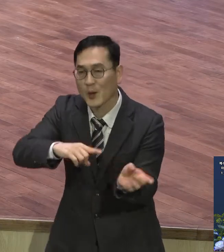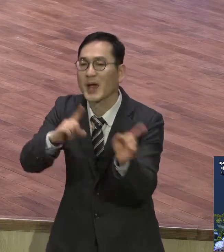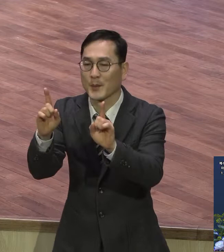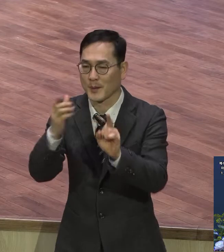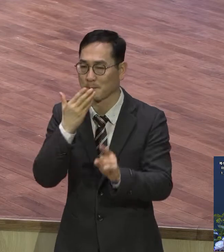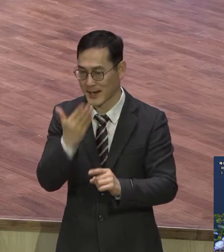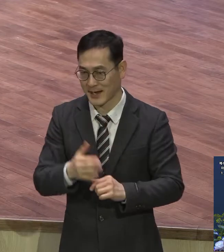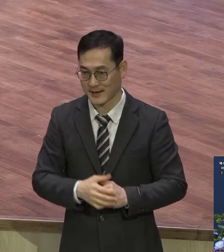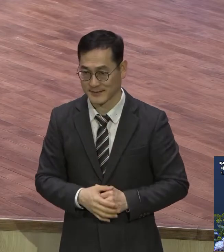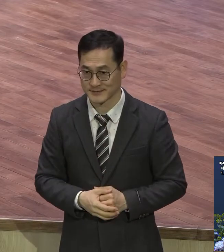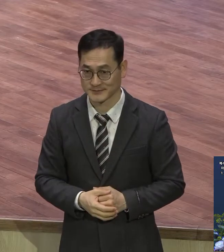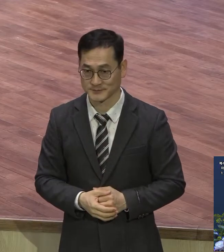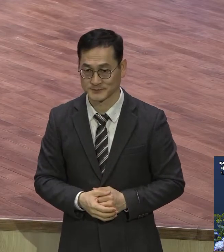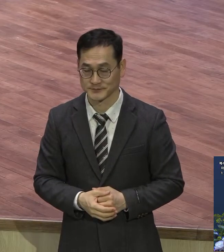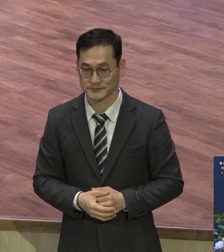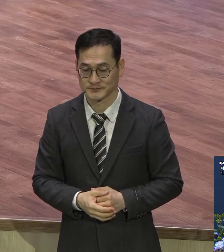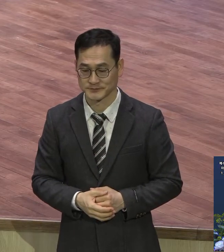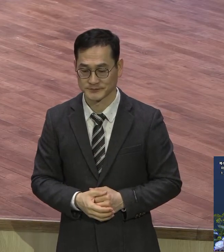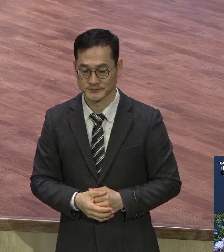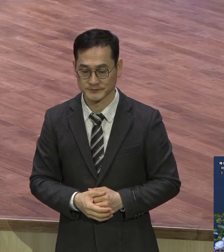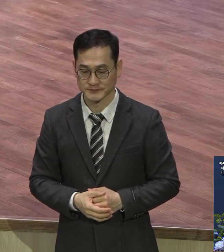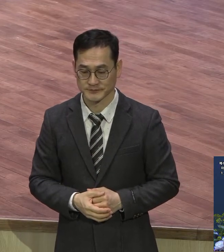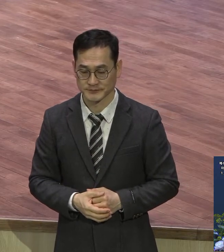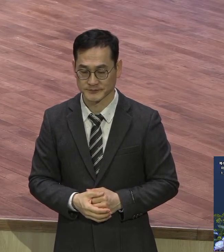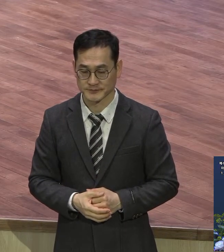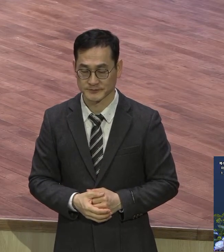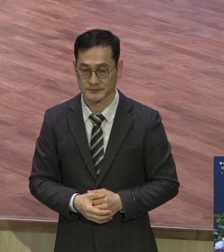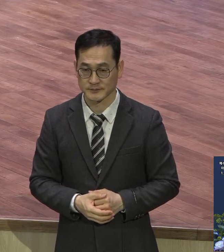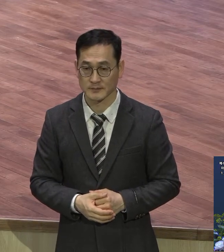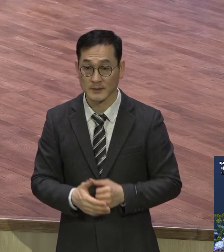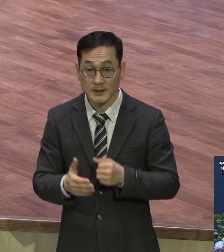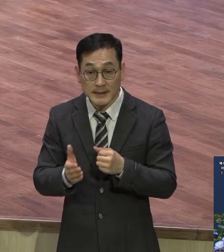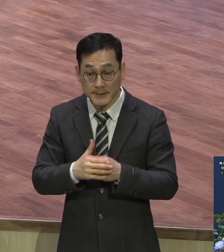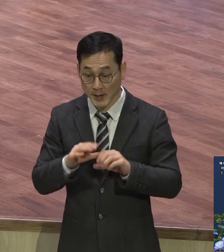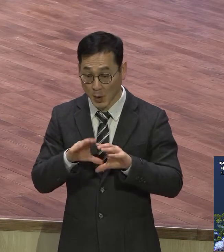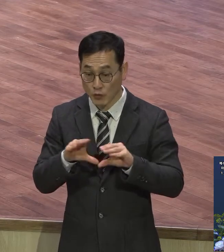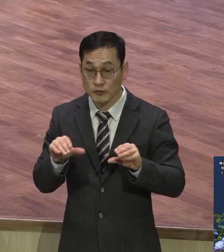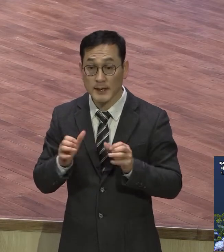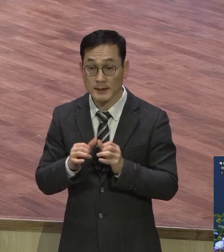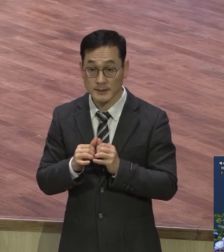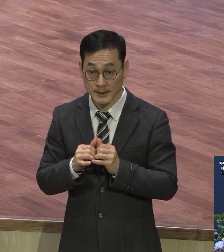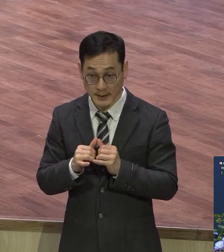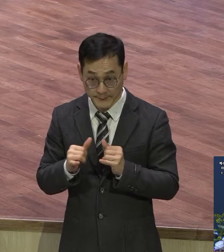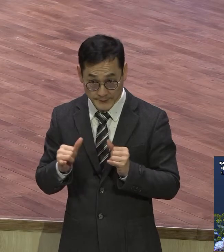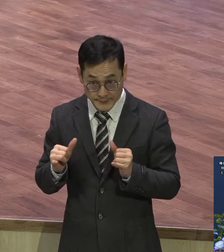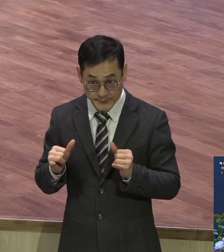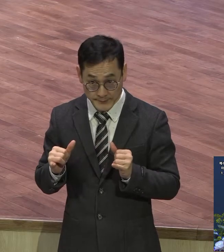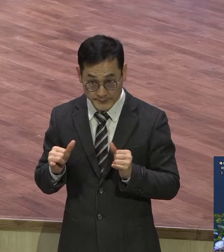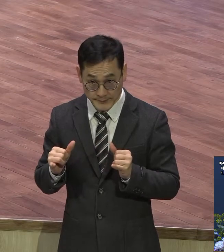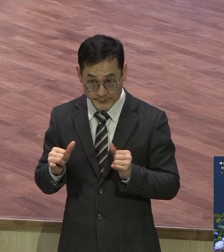관계를 해보시키는 그런데 이 온유한 사람은요 온유한 삶을 살면 다 좋아해요